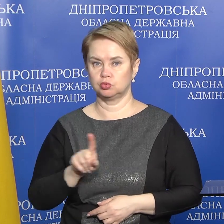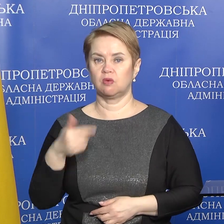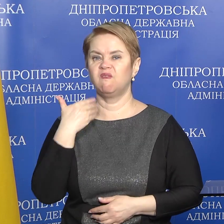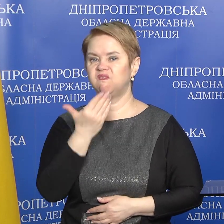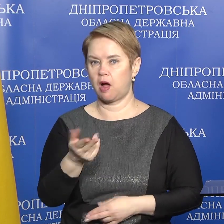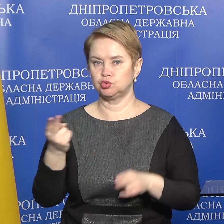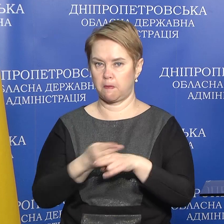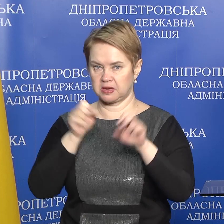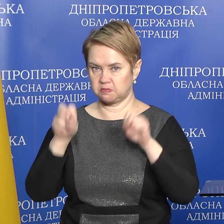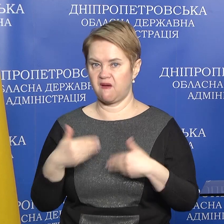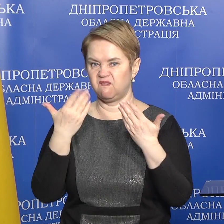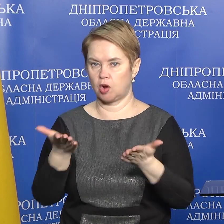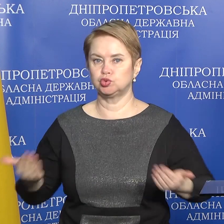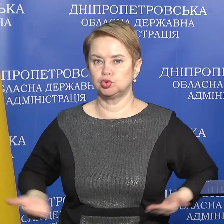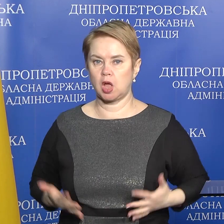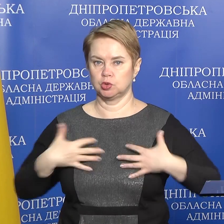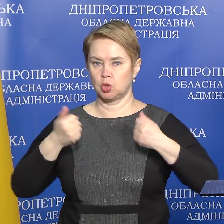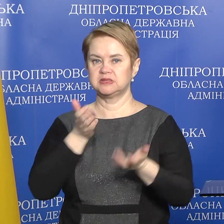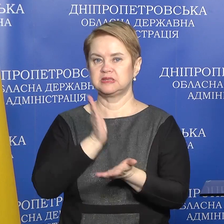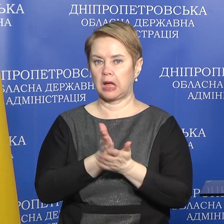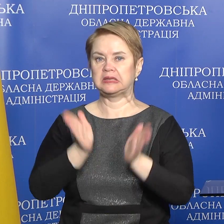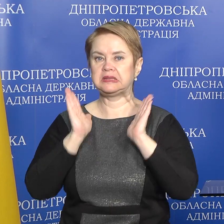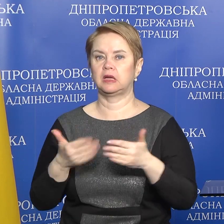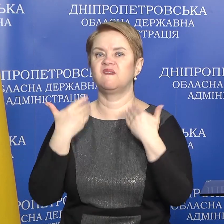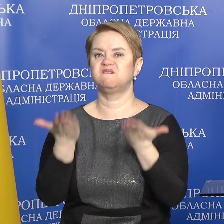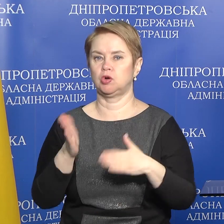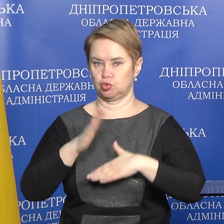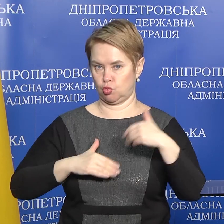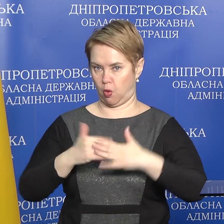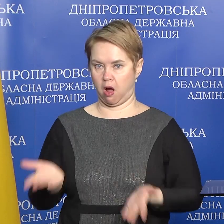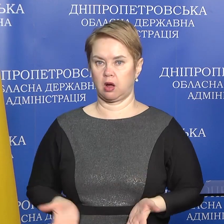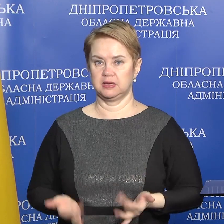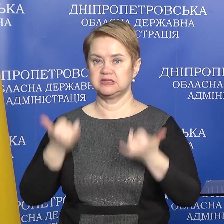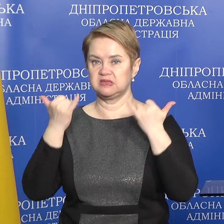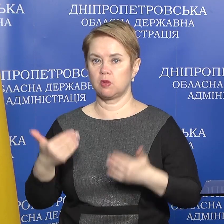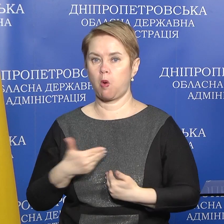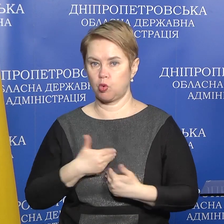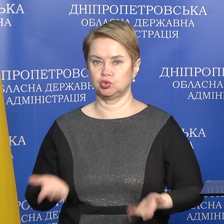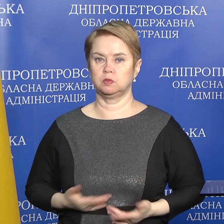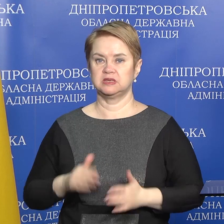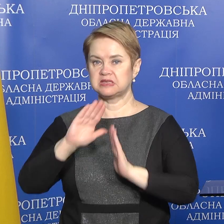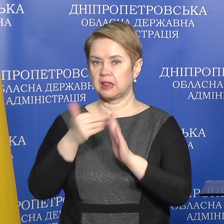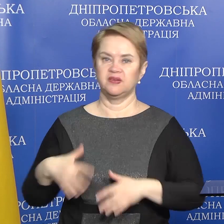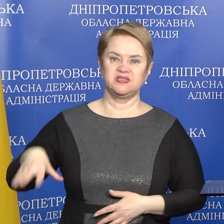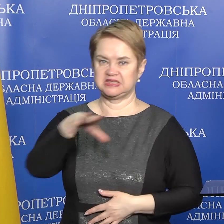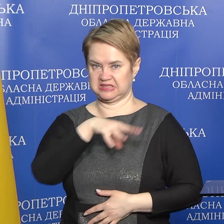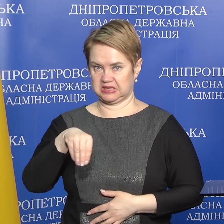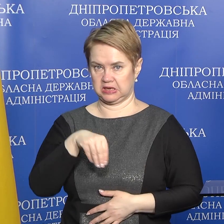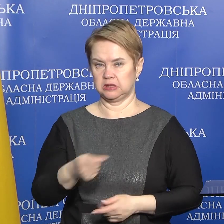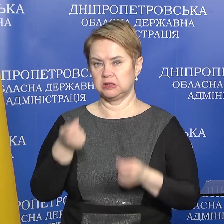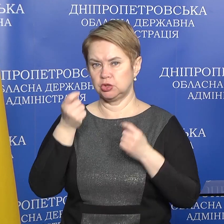ваша безпека, ваше життя і здоров'я знаходяться тільки в ваших руках. Сьогодні ж ми хочемо закликати всіх